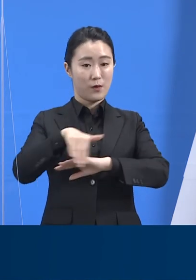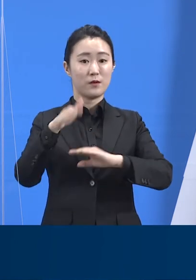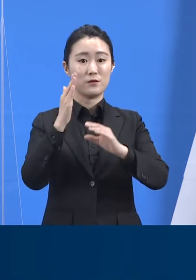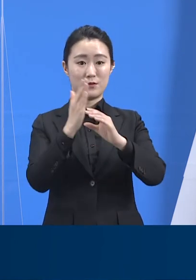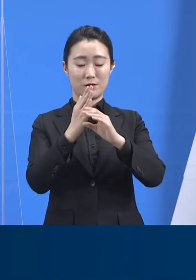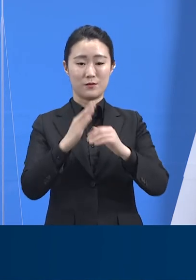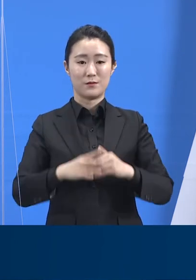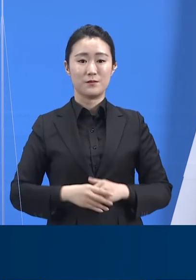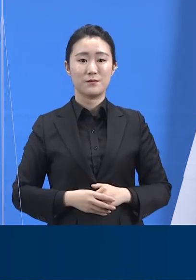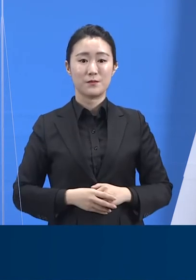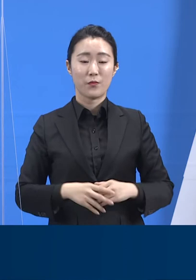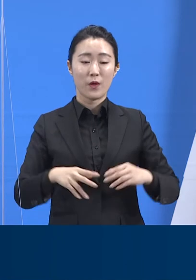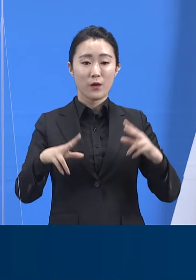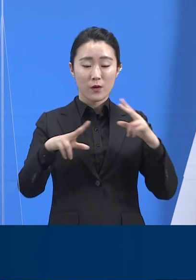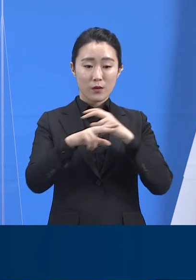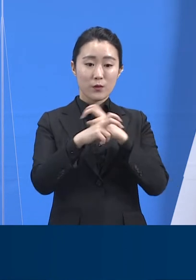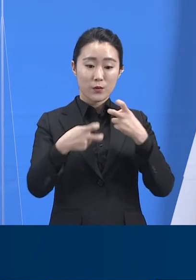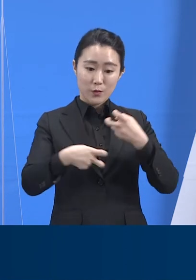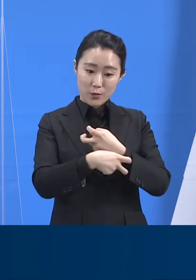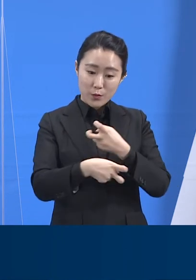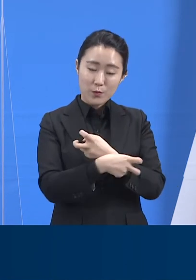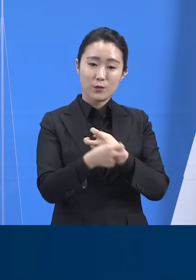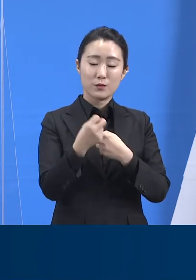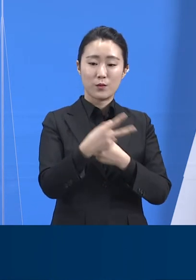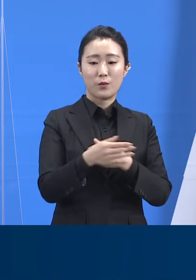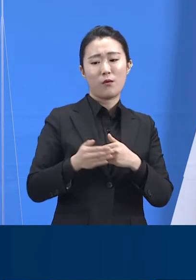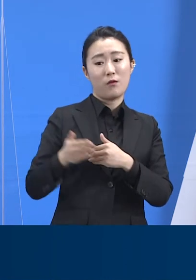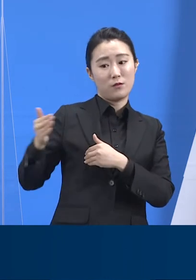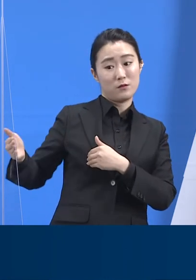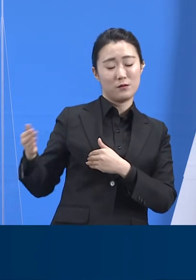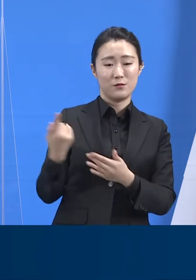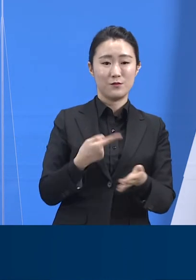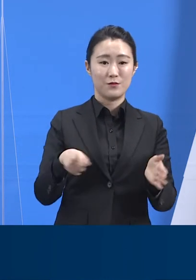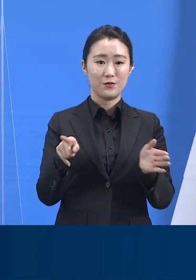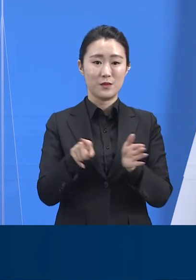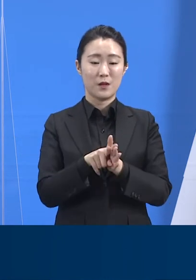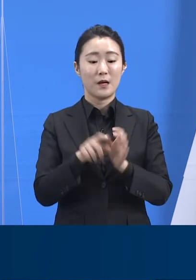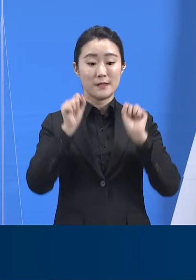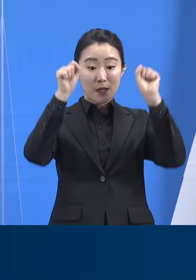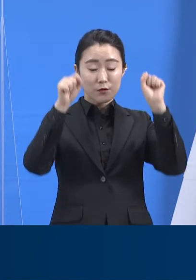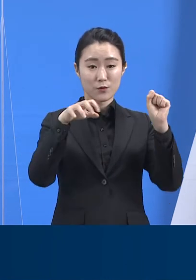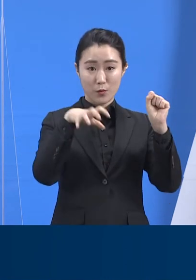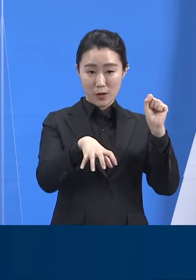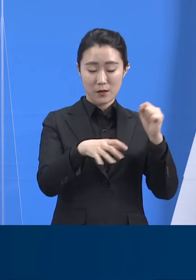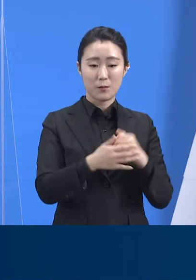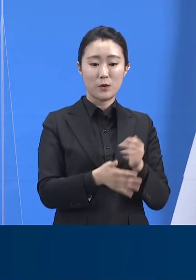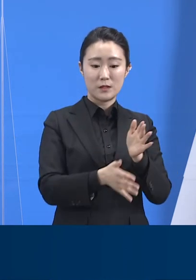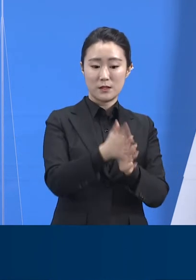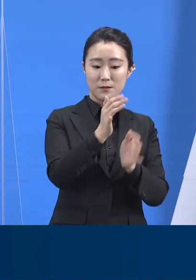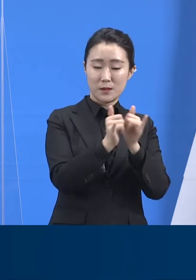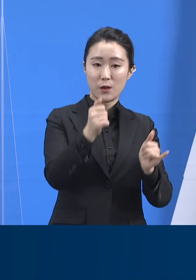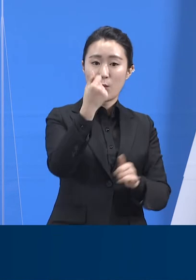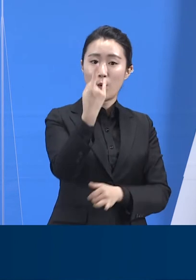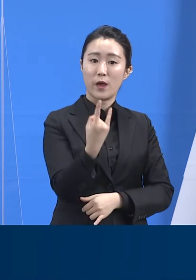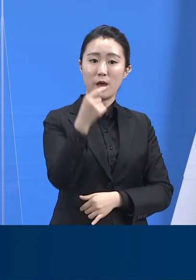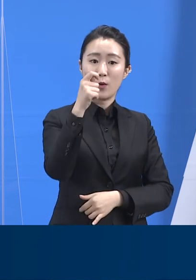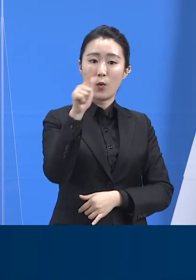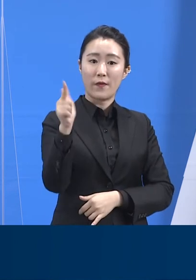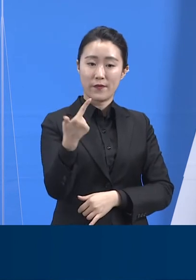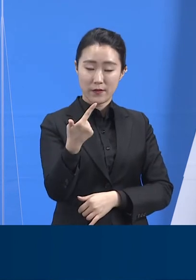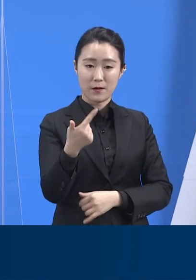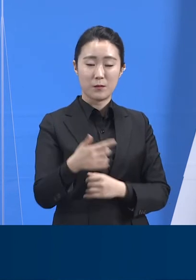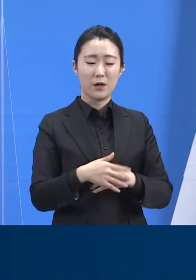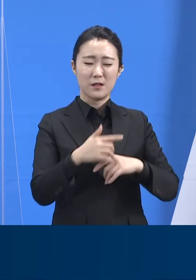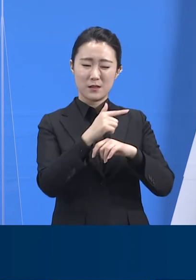교통 편의성이나 거리 두기를 위한 공간 확보를 고려해 체육관이나 시민회관 등 대규모 공공시설 위주로